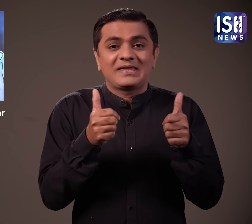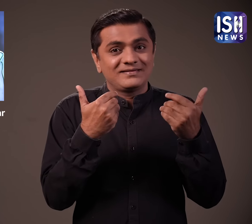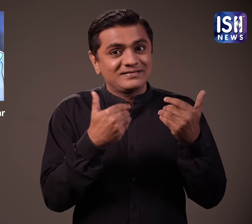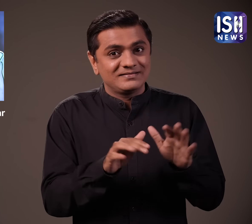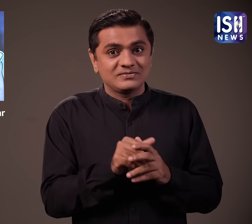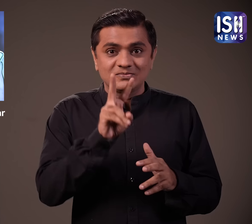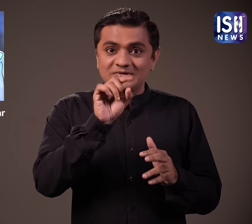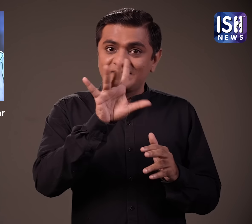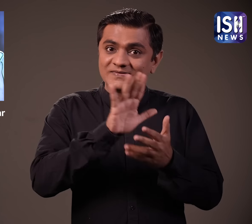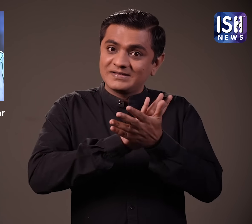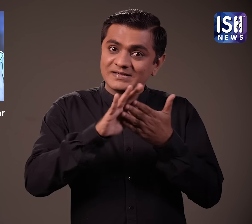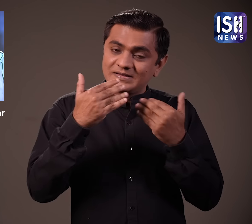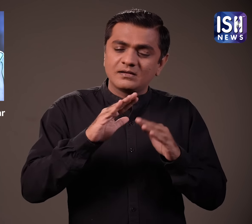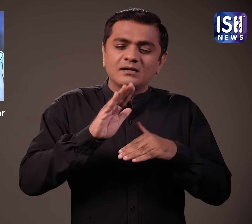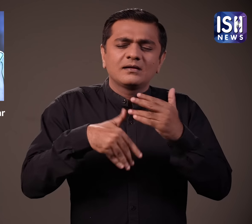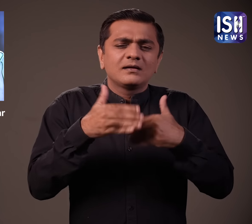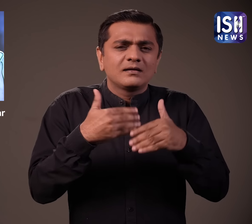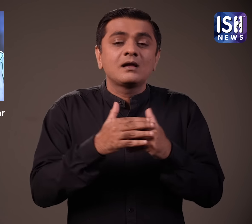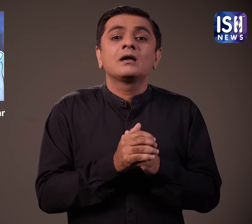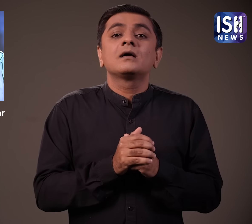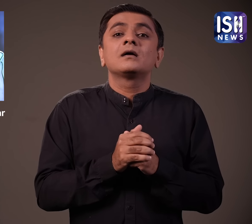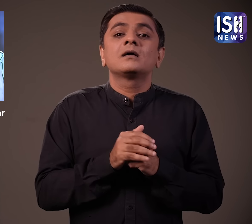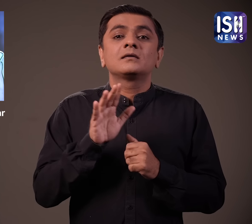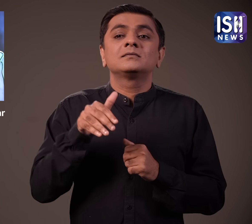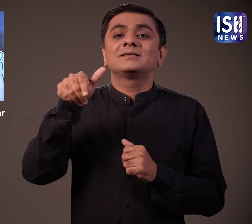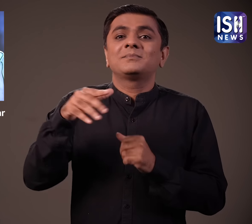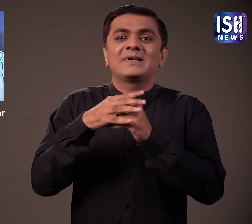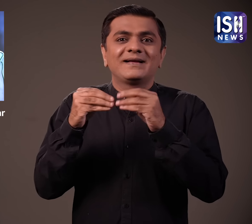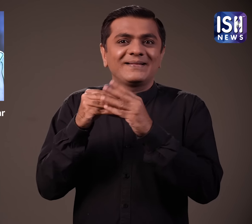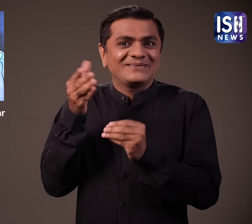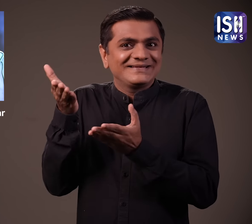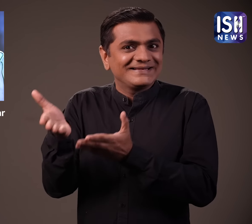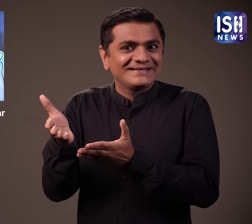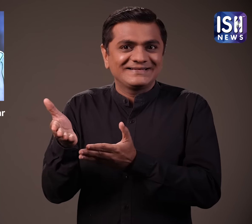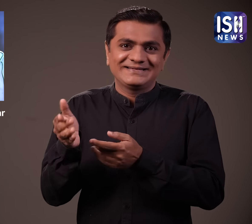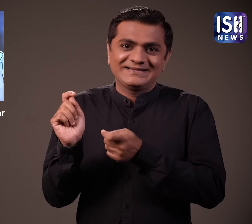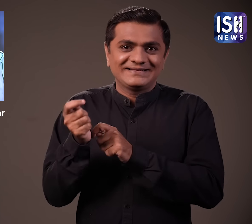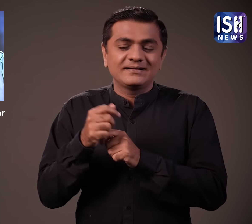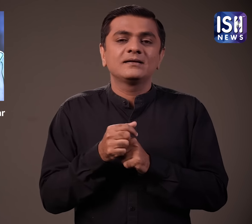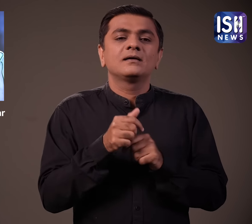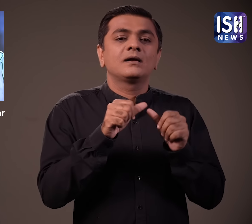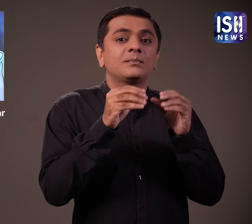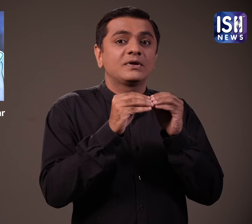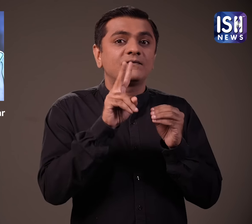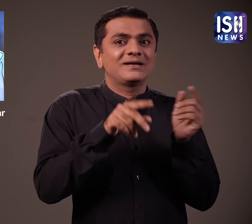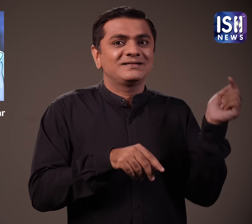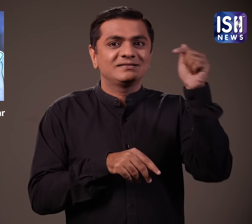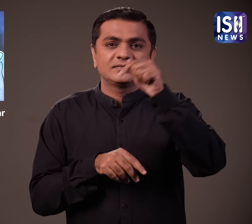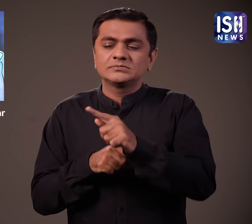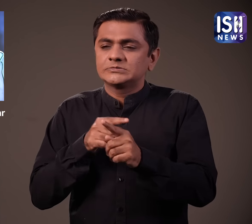वाले हैरान रह गये 2015 में मैच के बाद AB Delivers ने विराट से